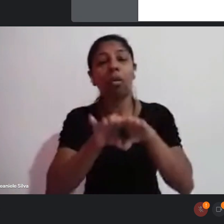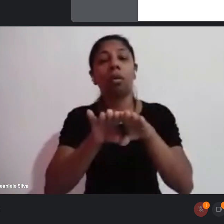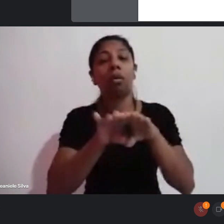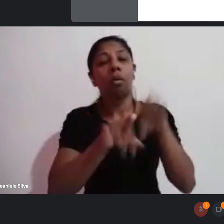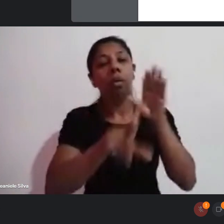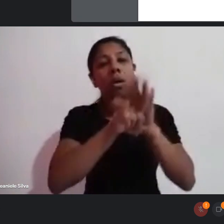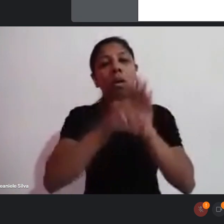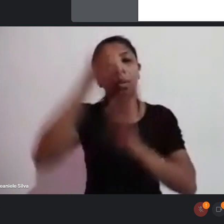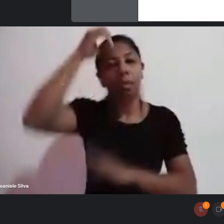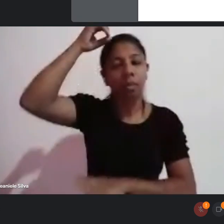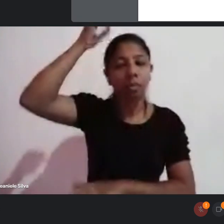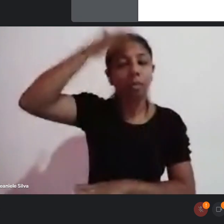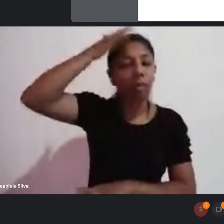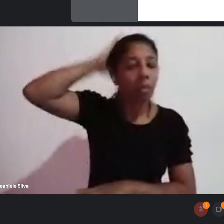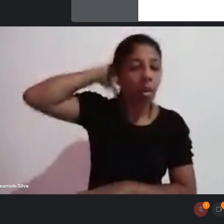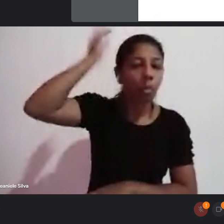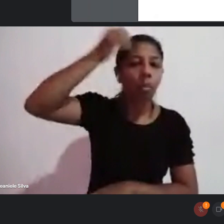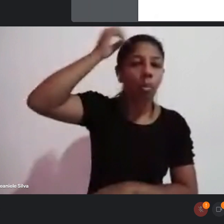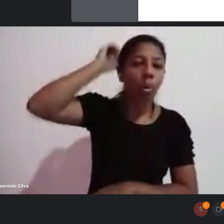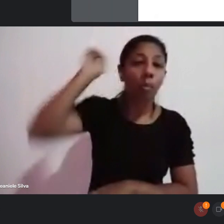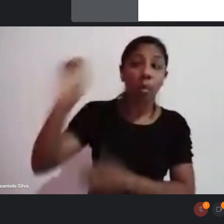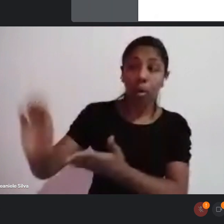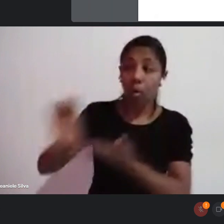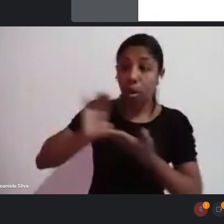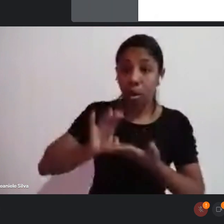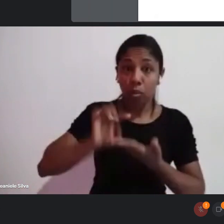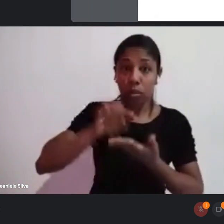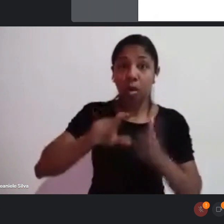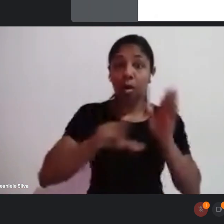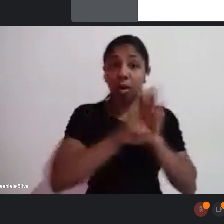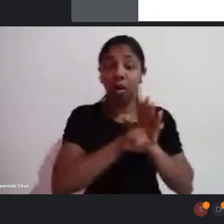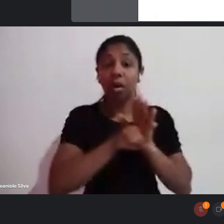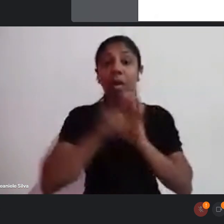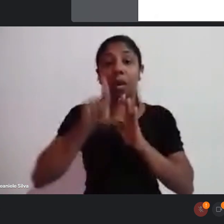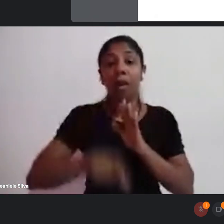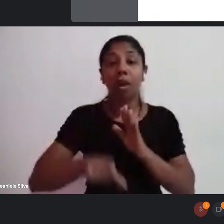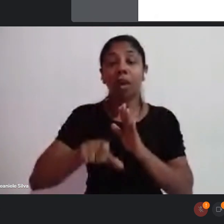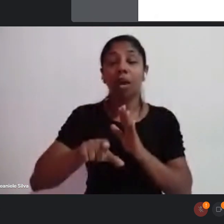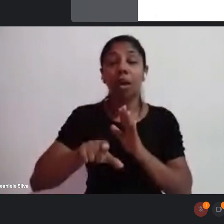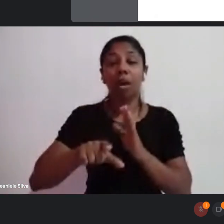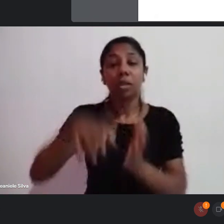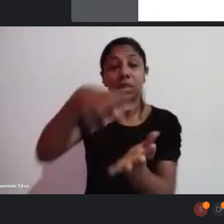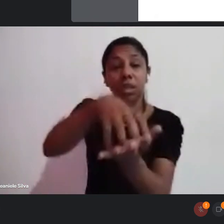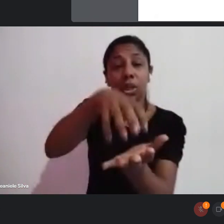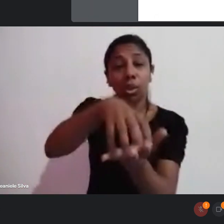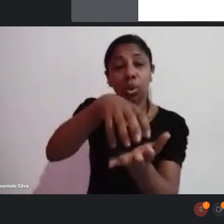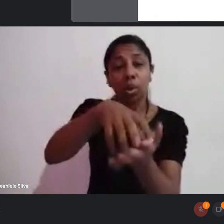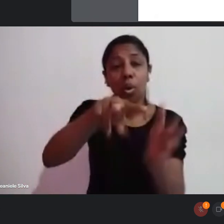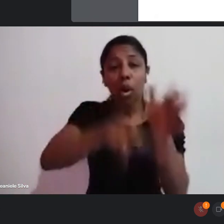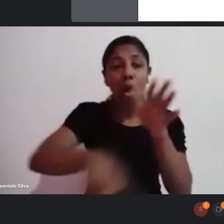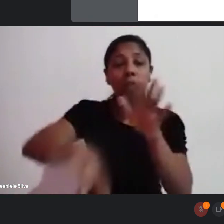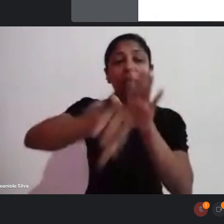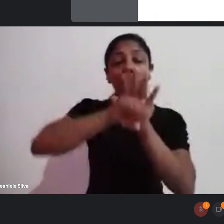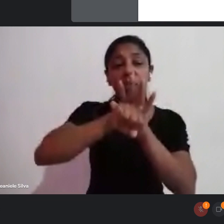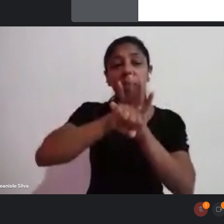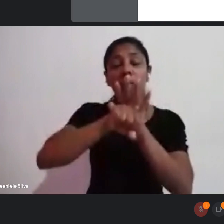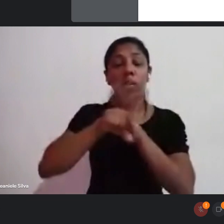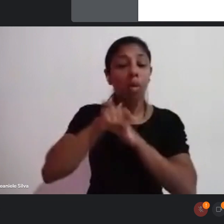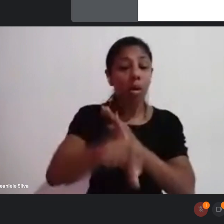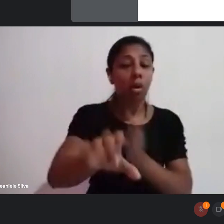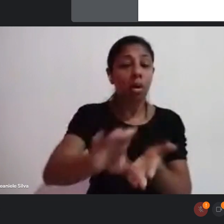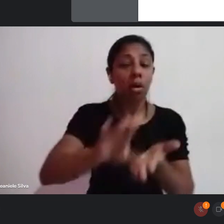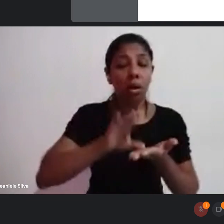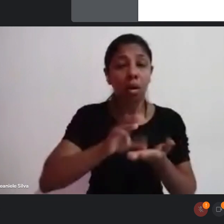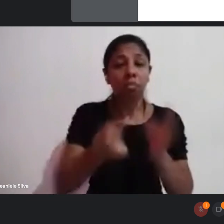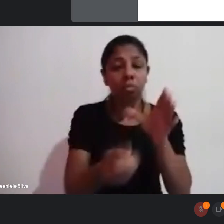Porque o recurso da Paula Gustavo veio do fundo setorial do audiovisual, que é um fundo onde produções audiovisuais